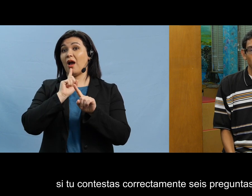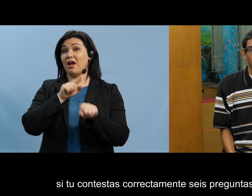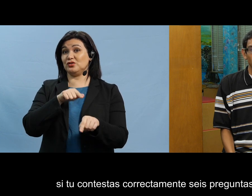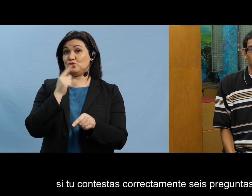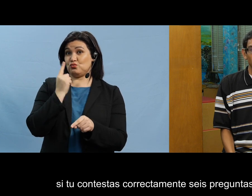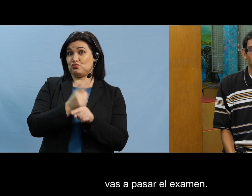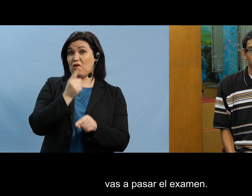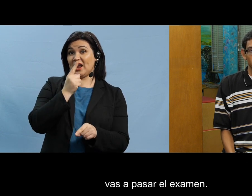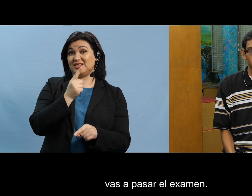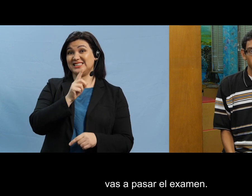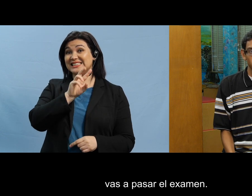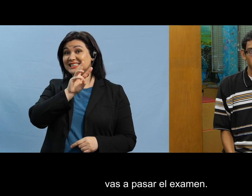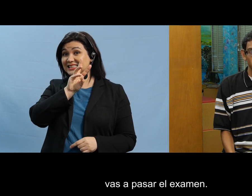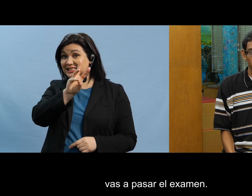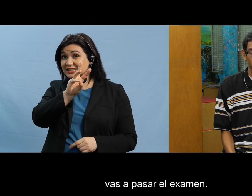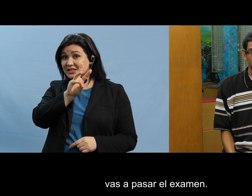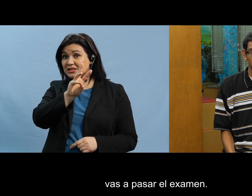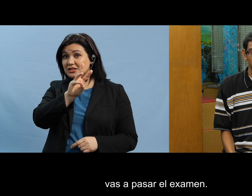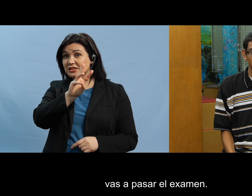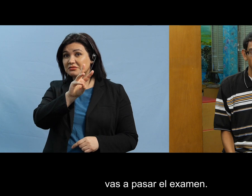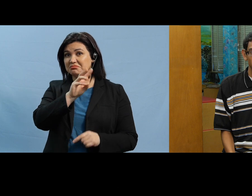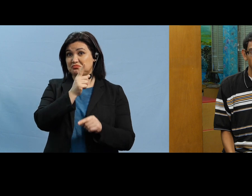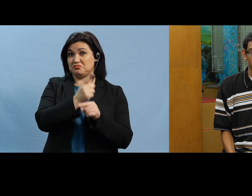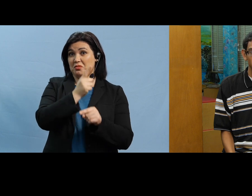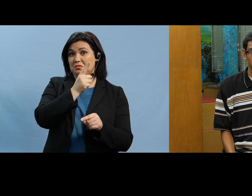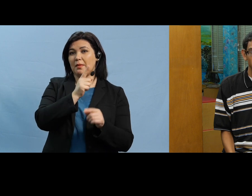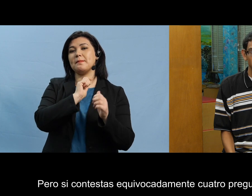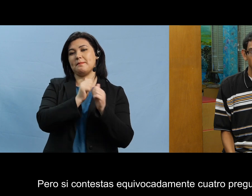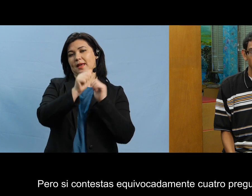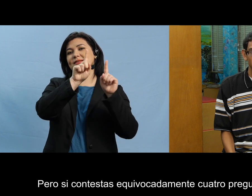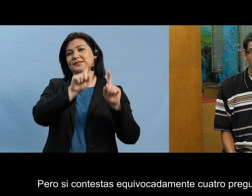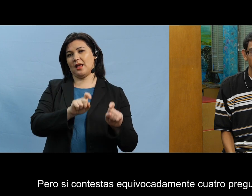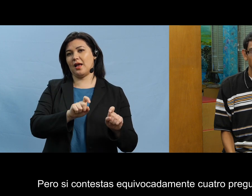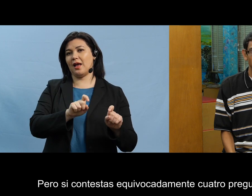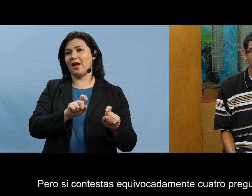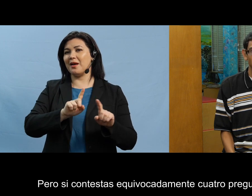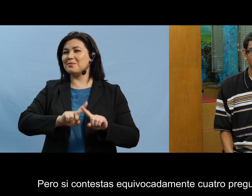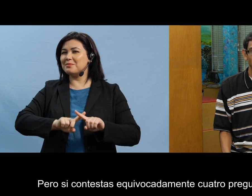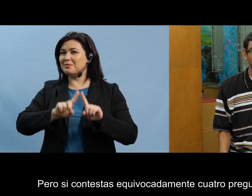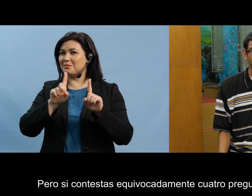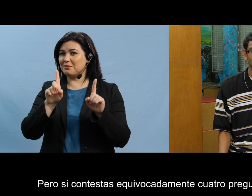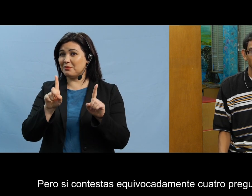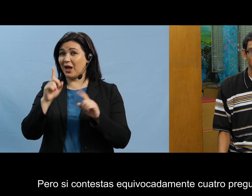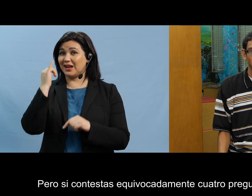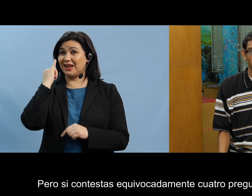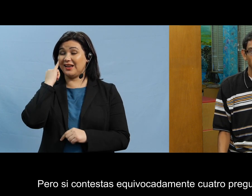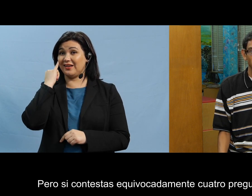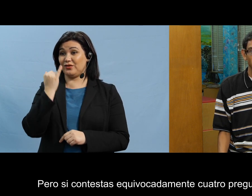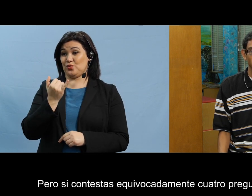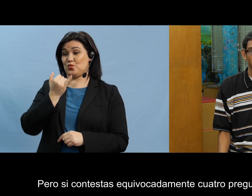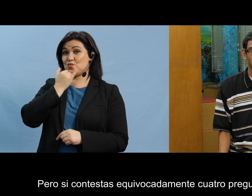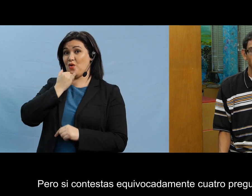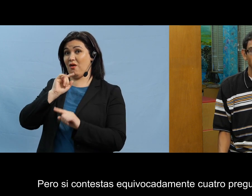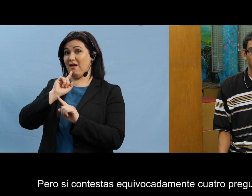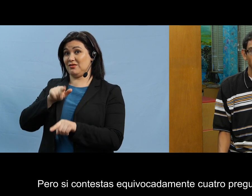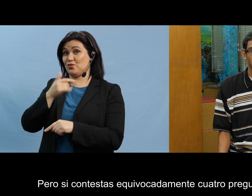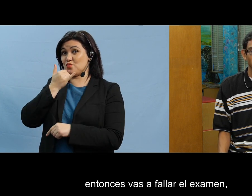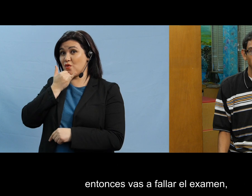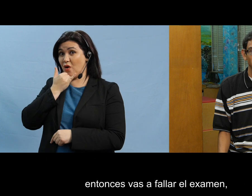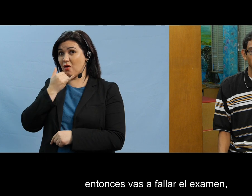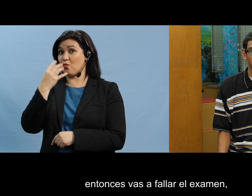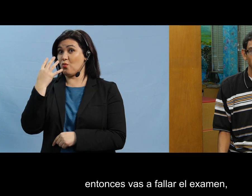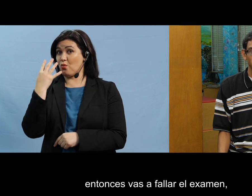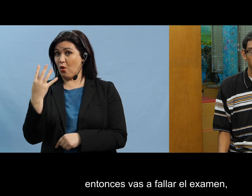seis preguntas vas a pasar el examen pero si contestas equivocadamente cuatro preguntas